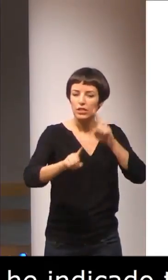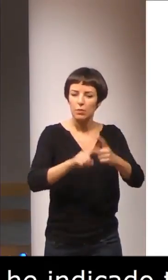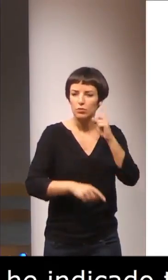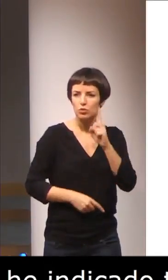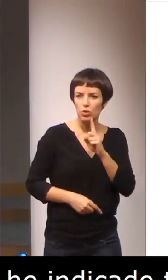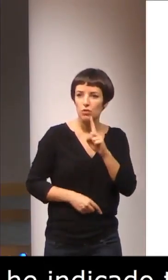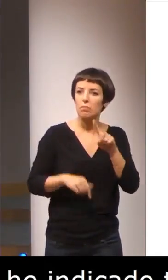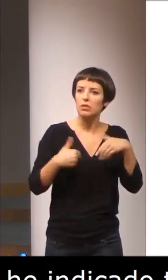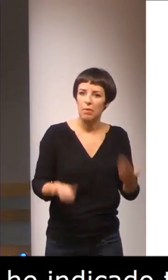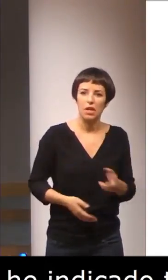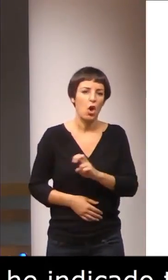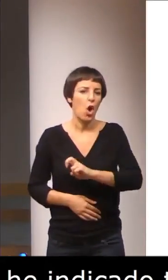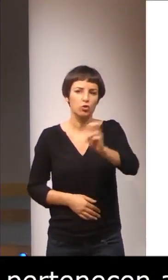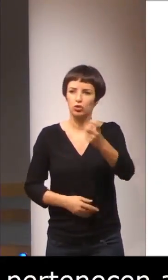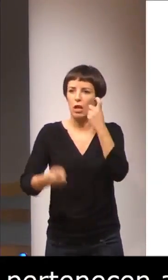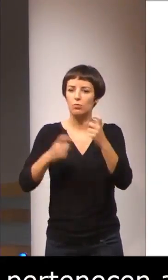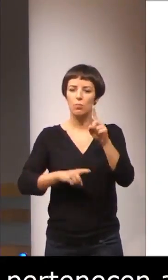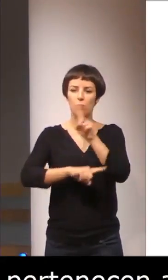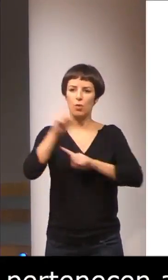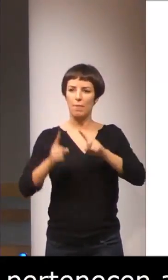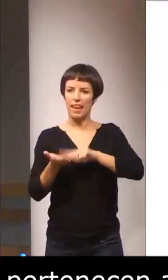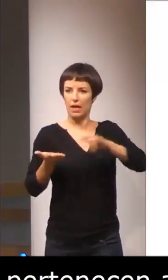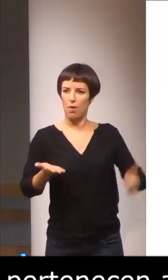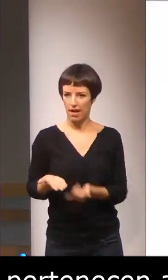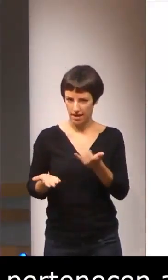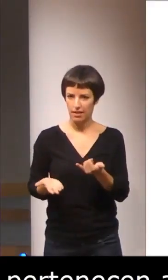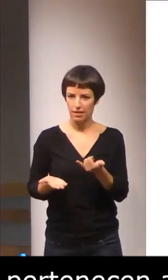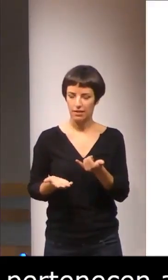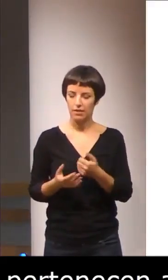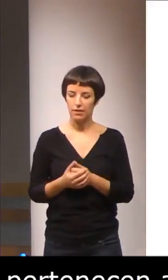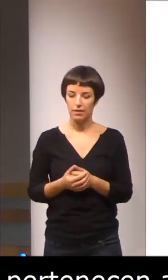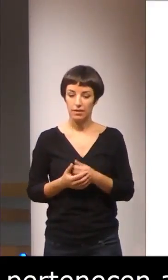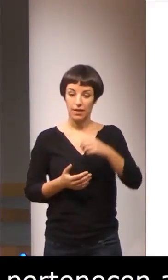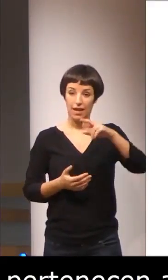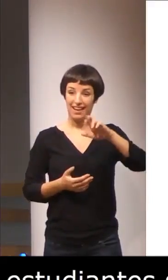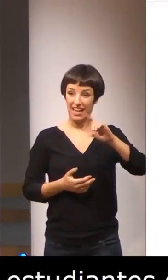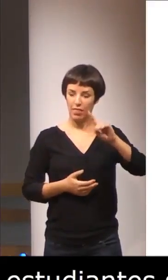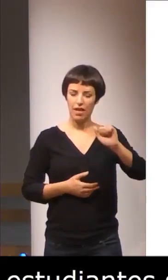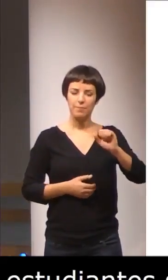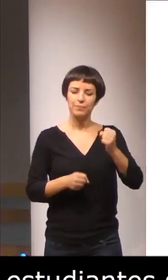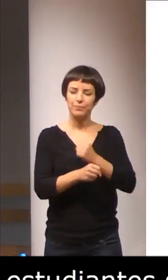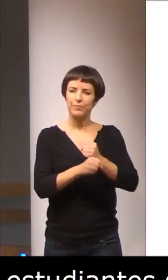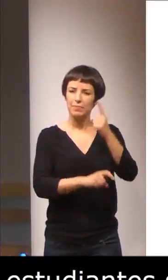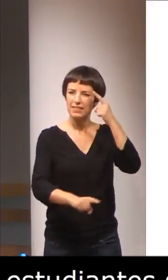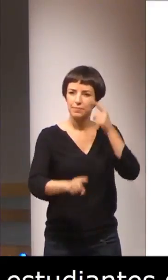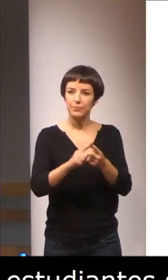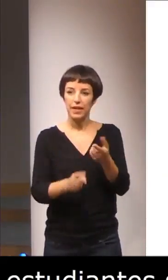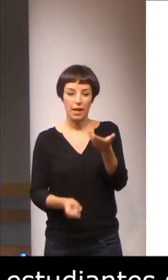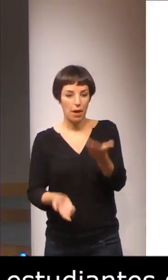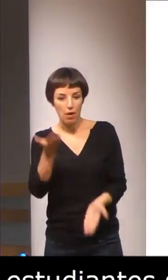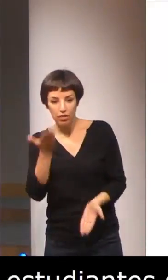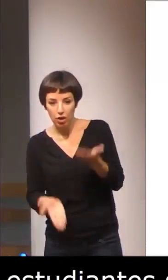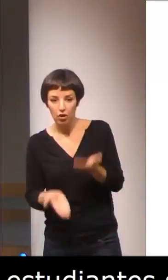alumnos con alteraciones en el lenguaje, que realiza labores relacionadas con la evaluación, pero también con la